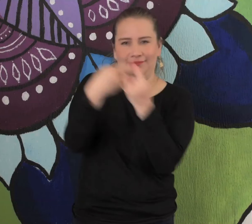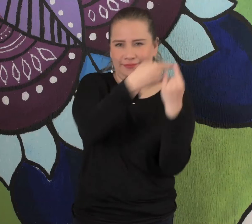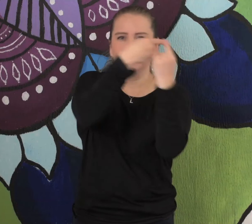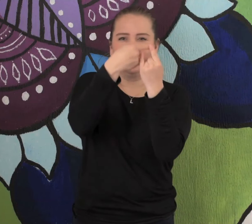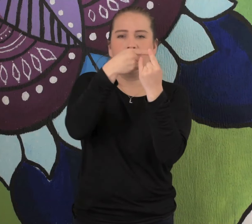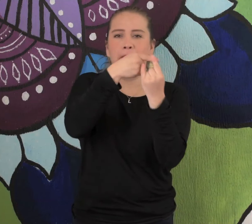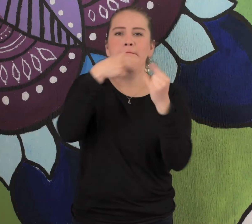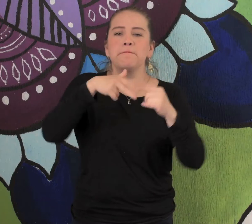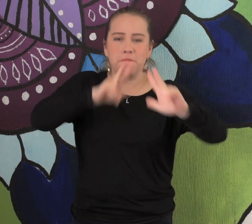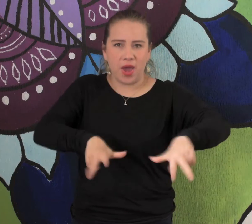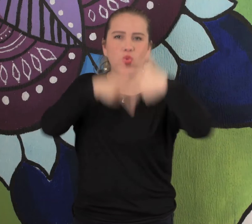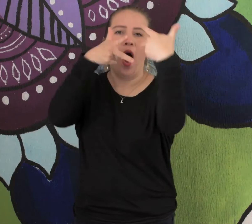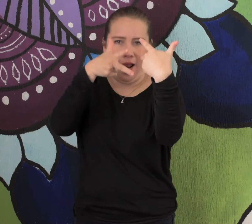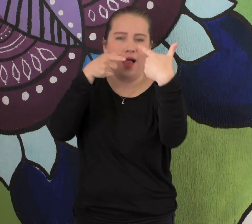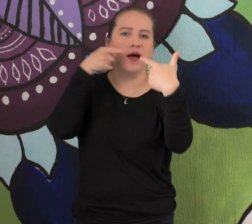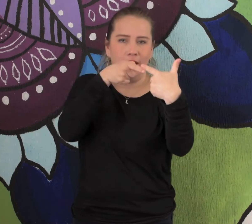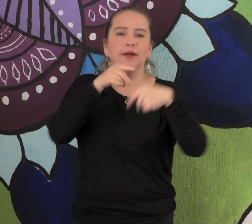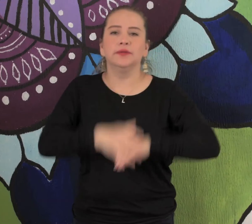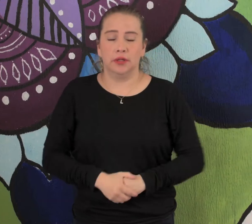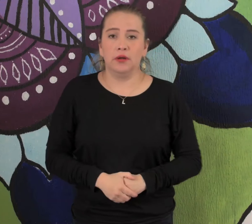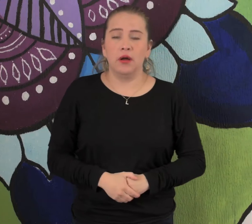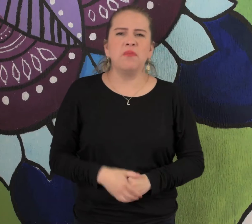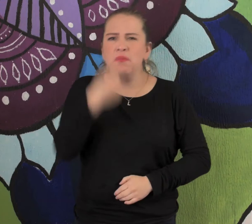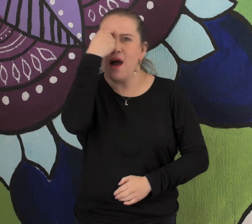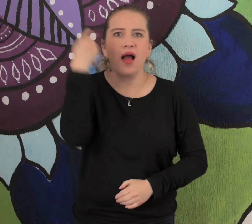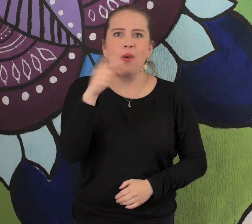Será a través de la plataforma Zoom. Es un taller virtual.